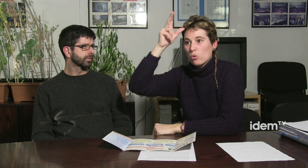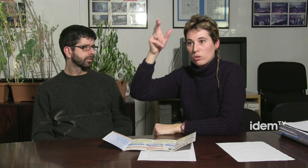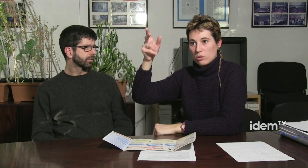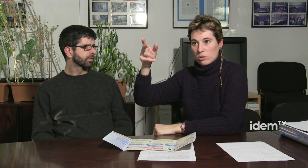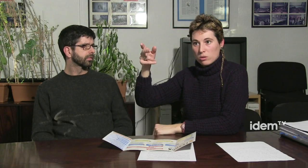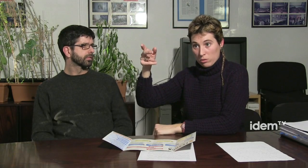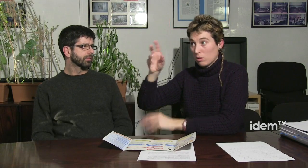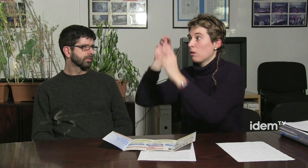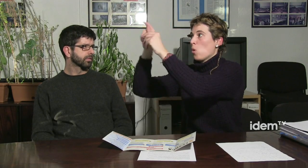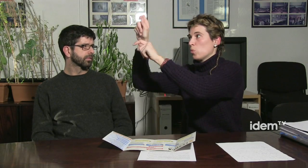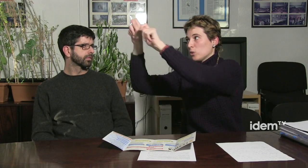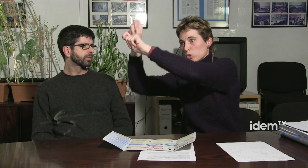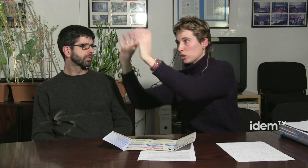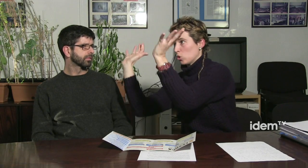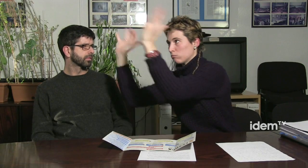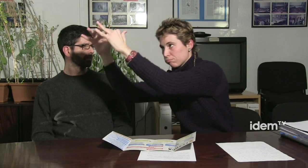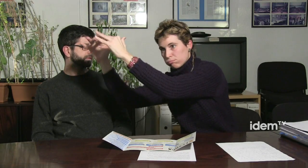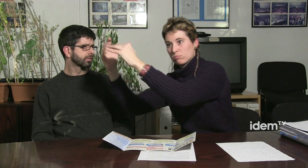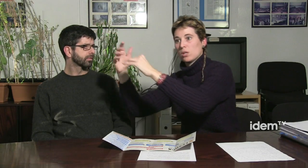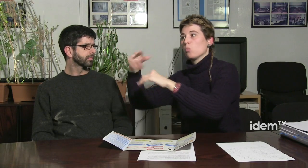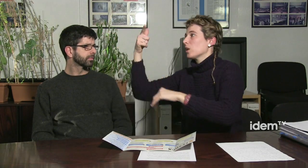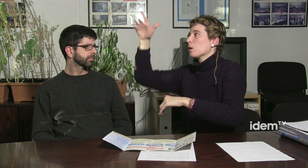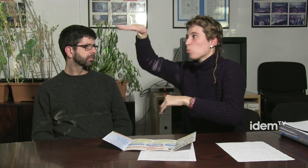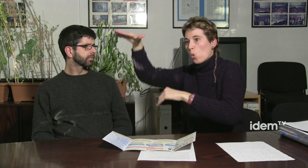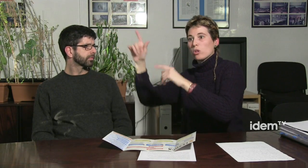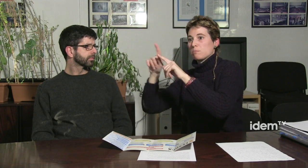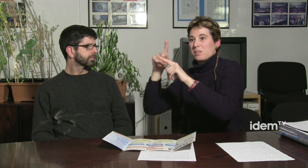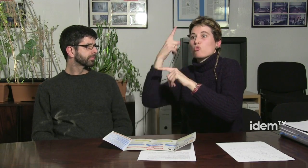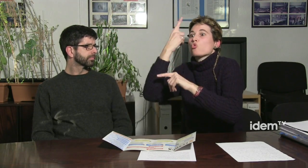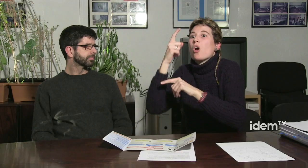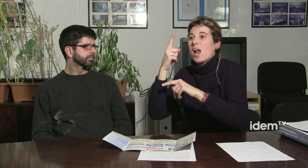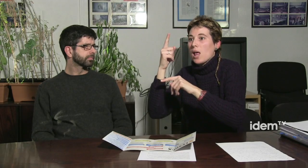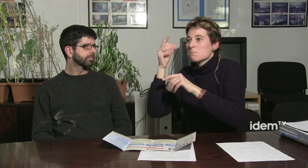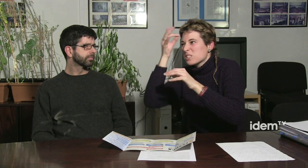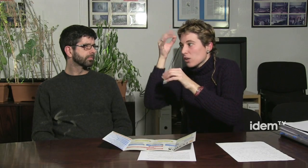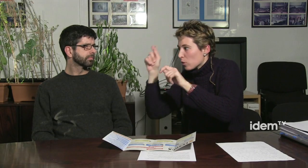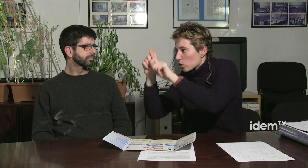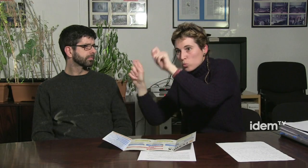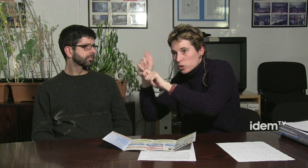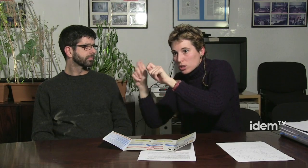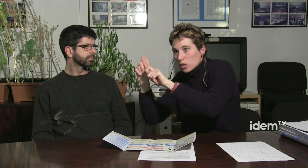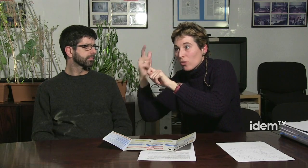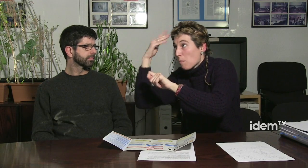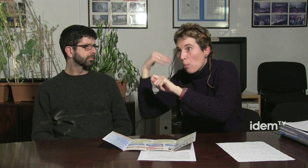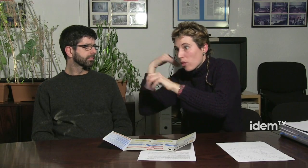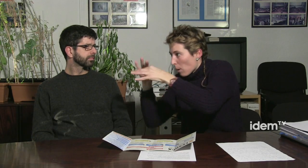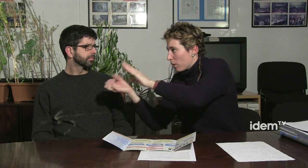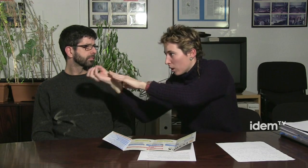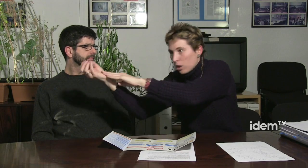amb Vic o Ripoll. Les associacions que hi ha al Burutan van a Ripoll o